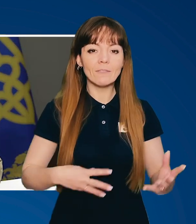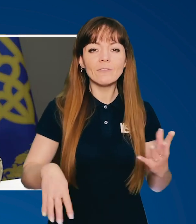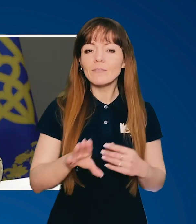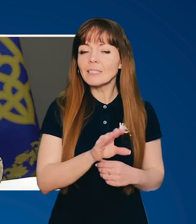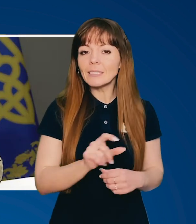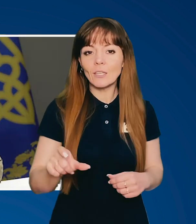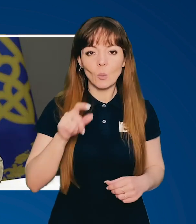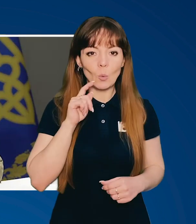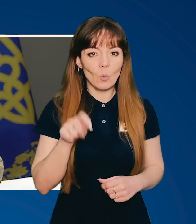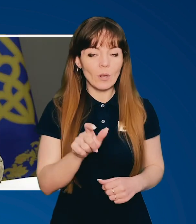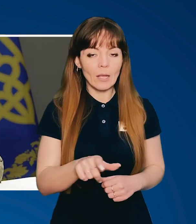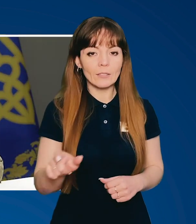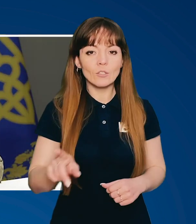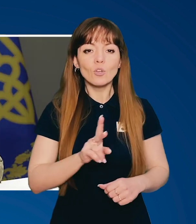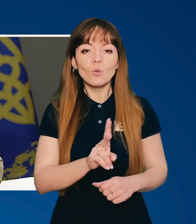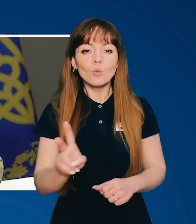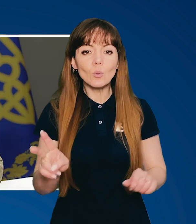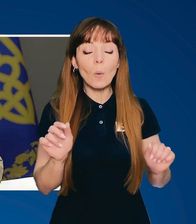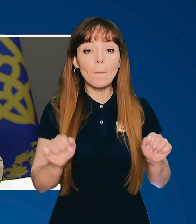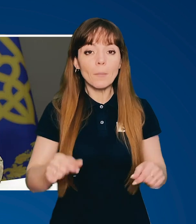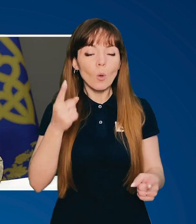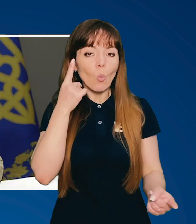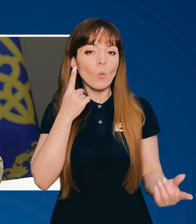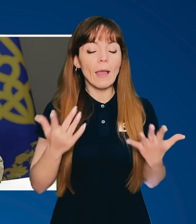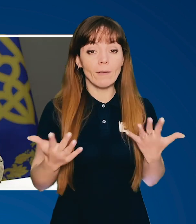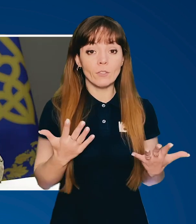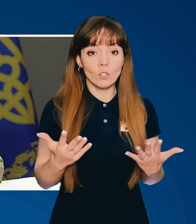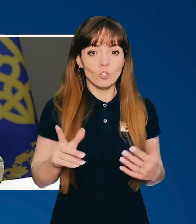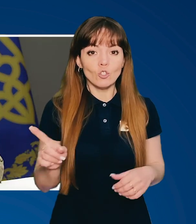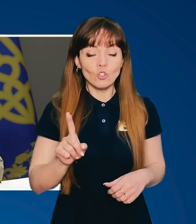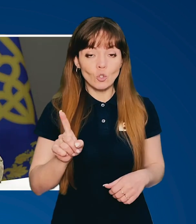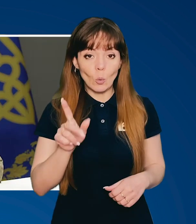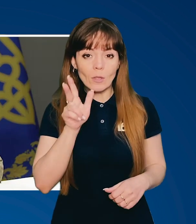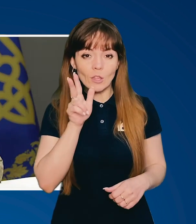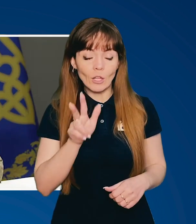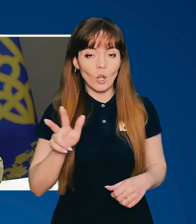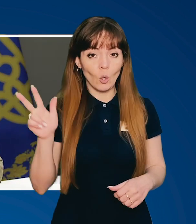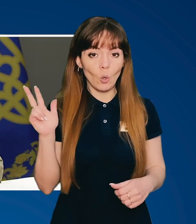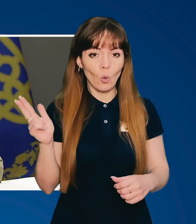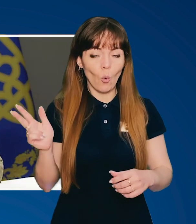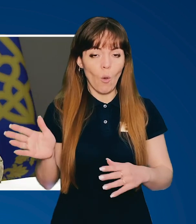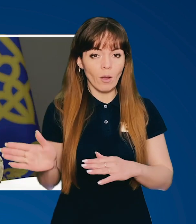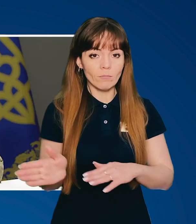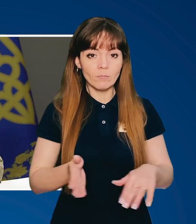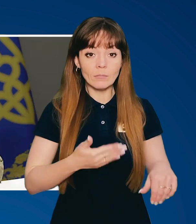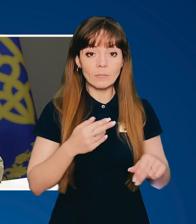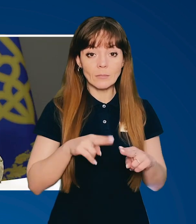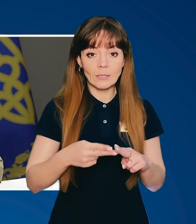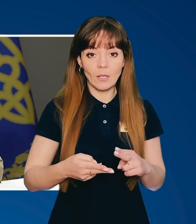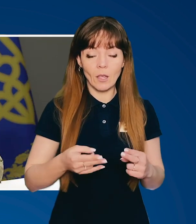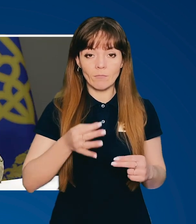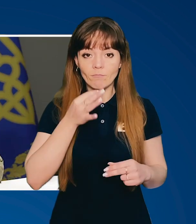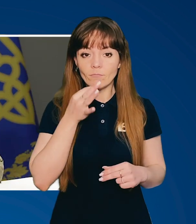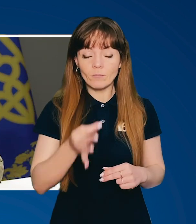всіх українців. Хто міг уявити, що три роки по тому це звучатиме